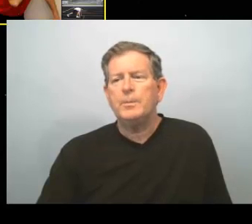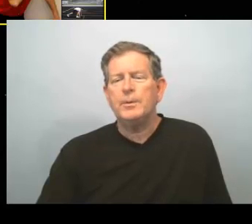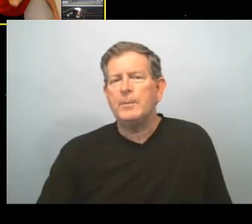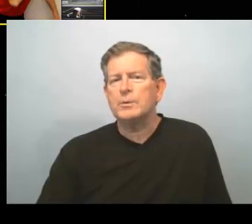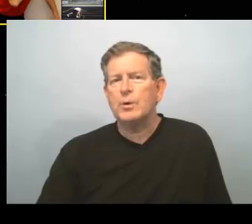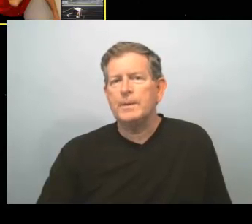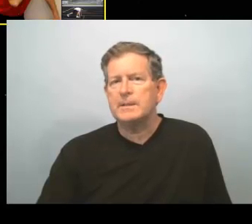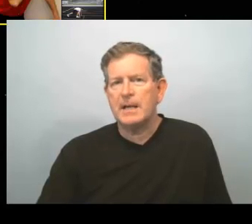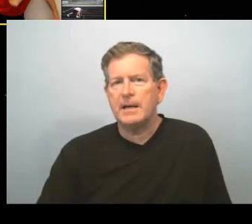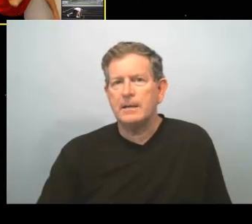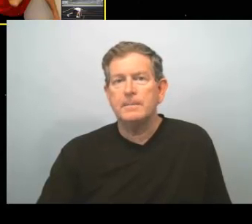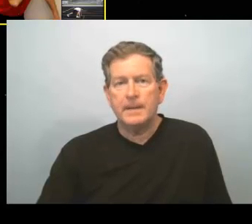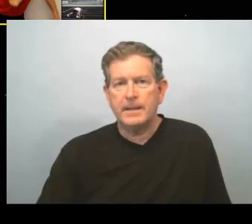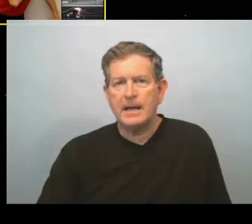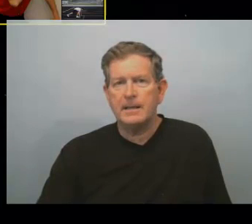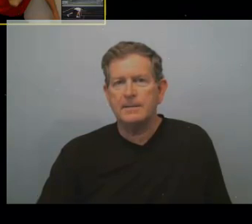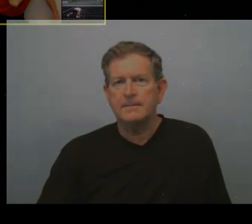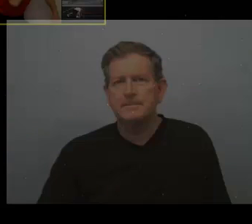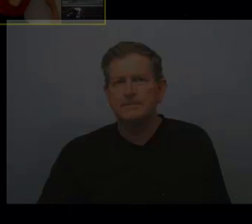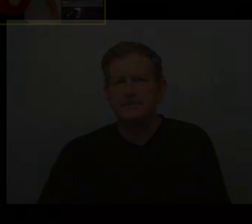no podemos comenzar, verdad,